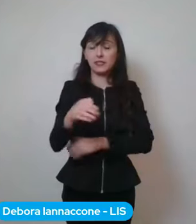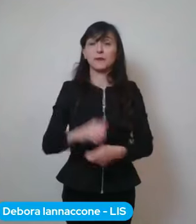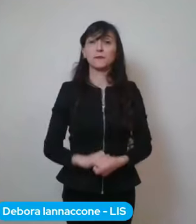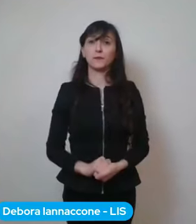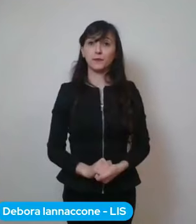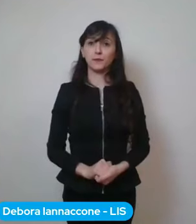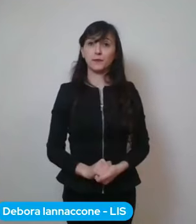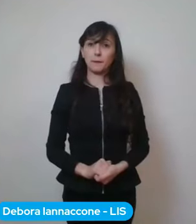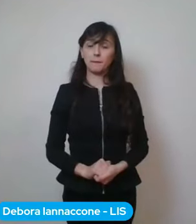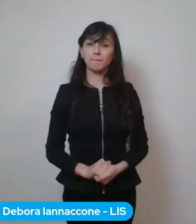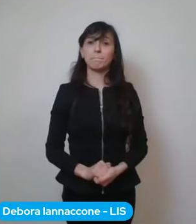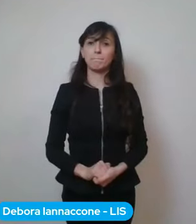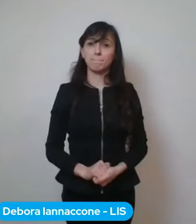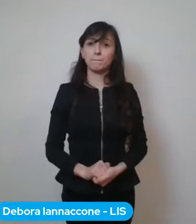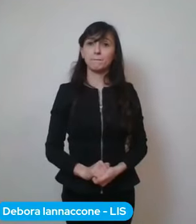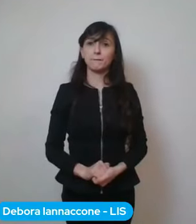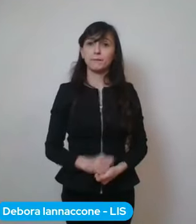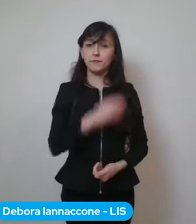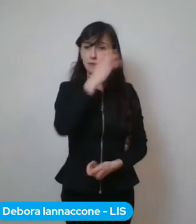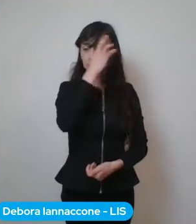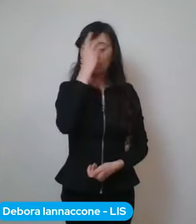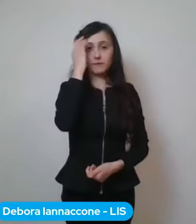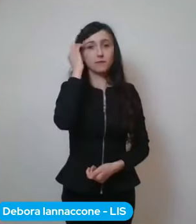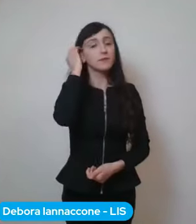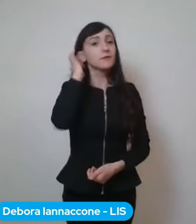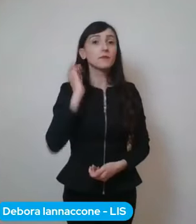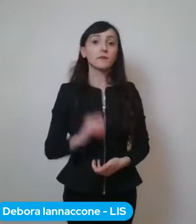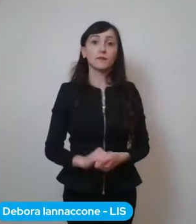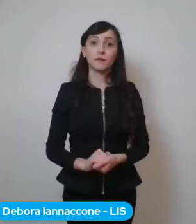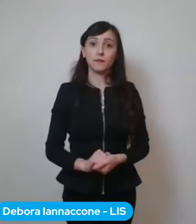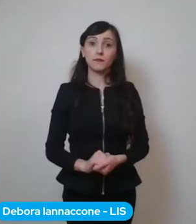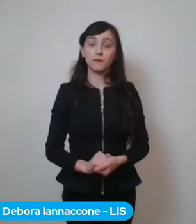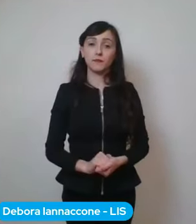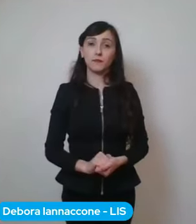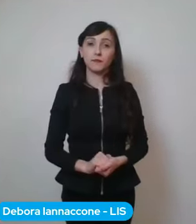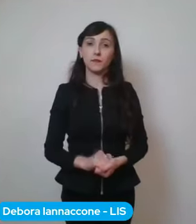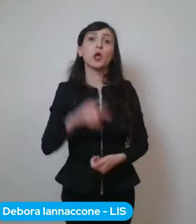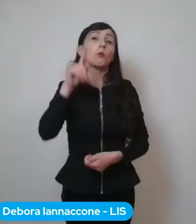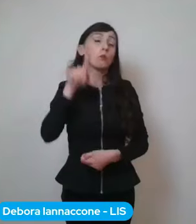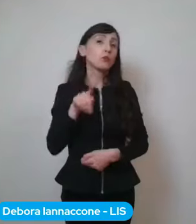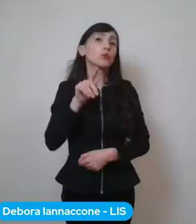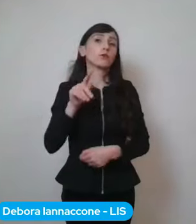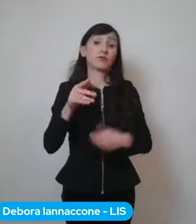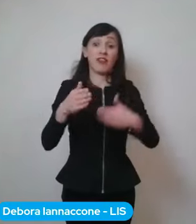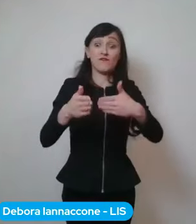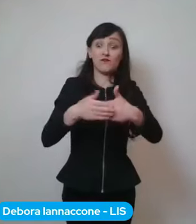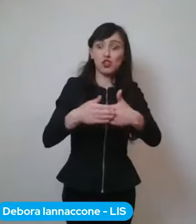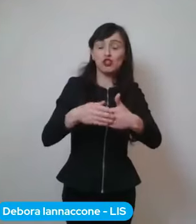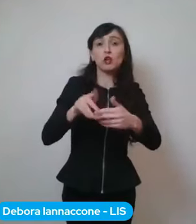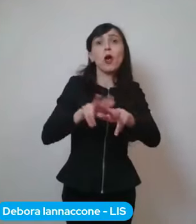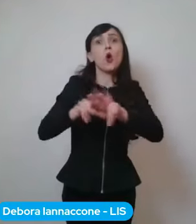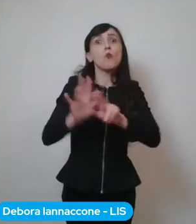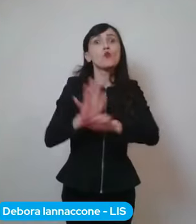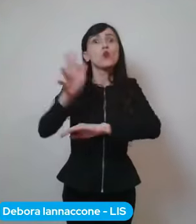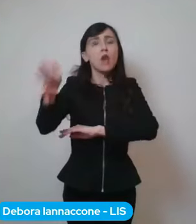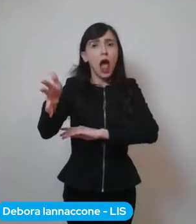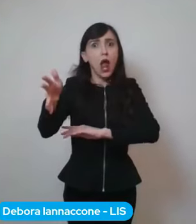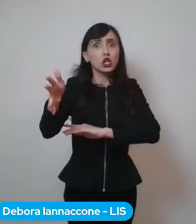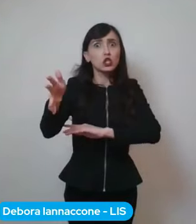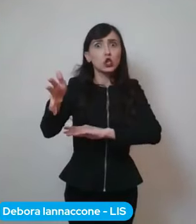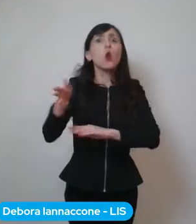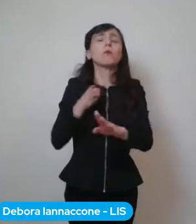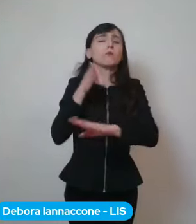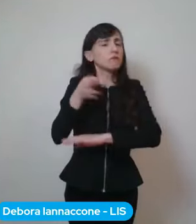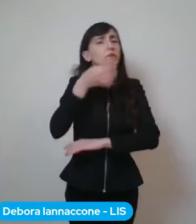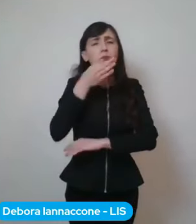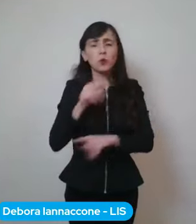in quel centro commerciale eh pure se è di un altro di un altro comune questo è il principio che insomma che abbiamo adottato